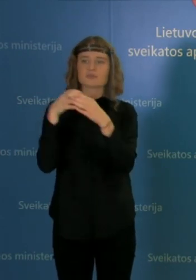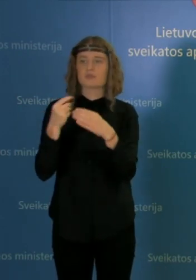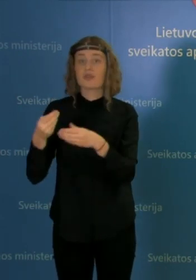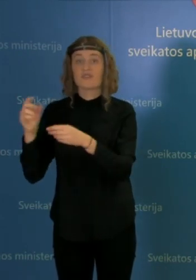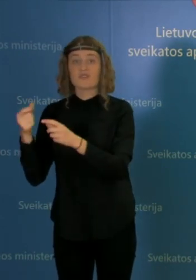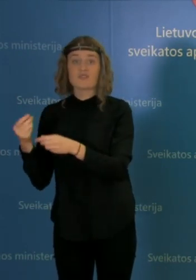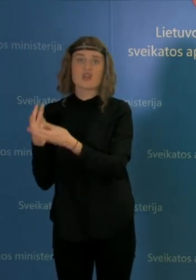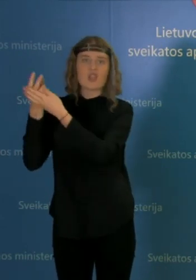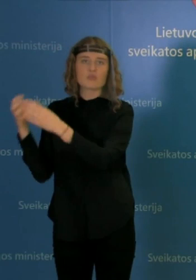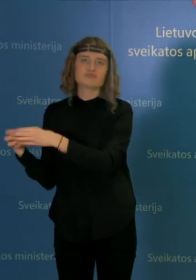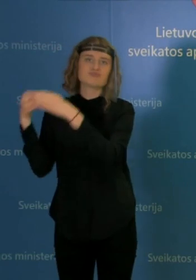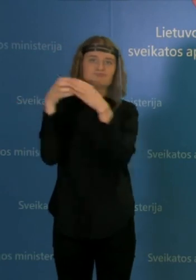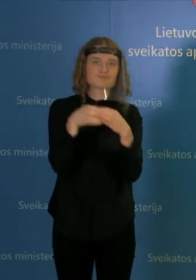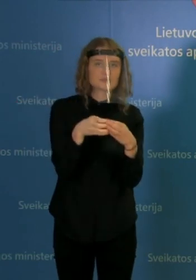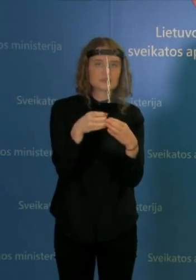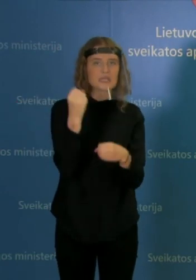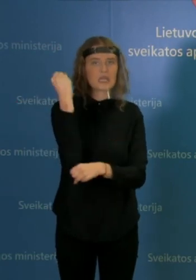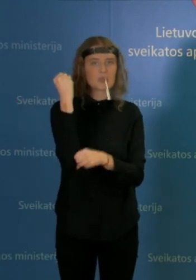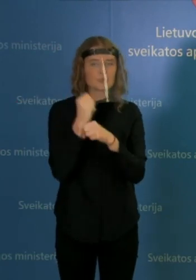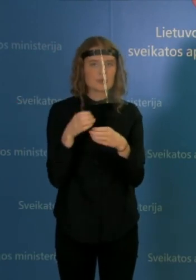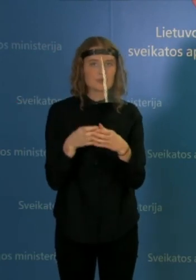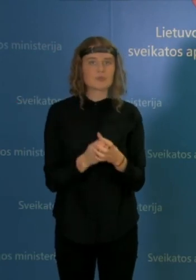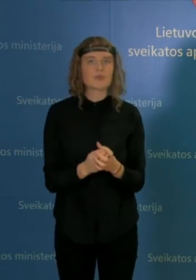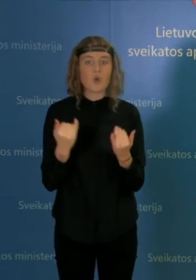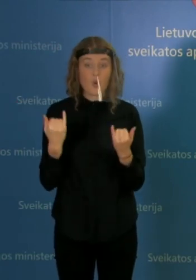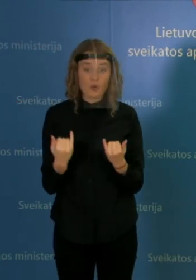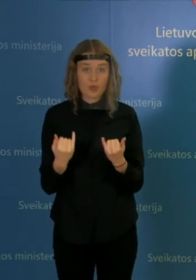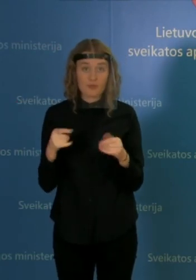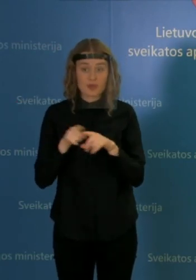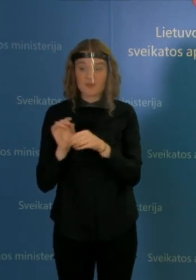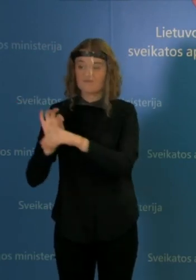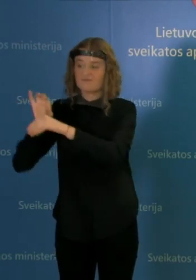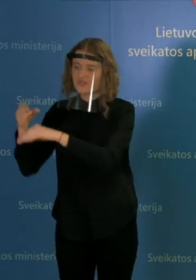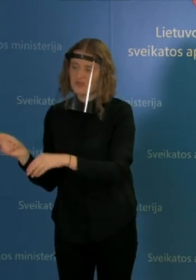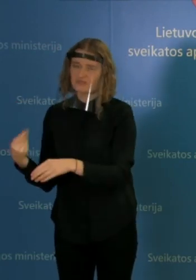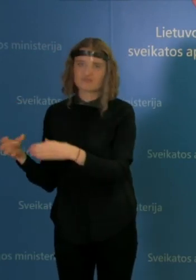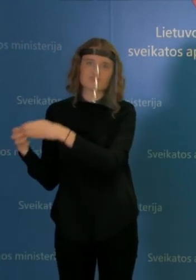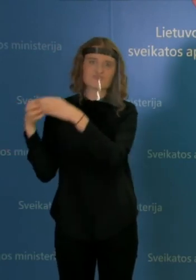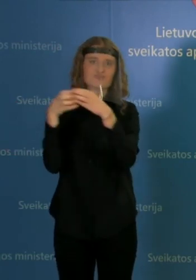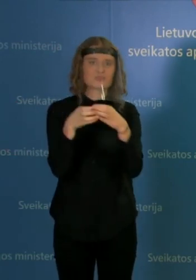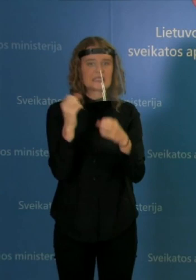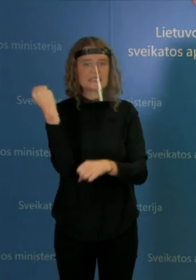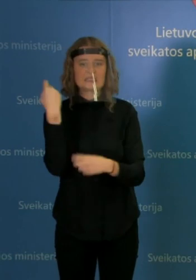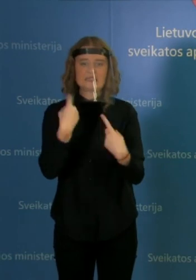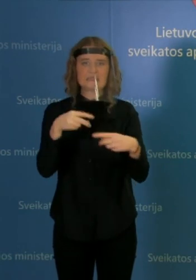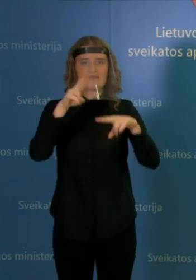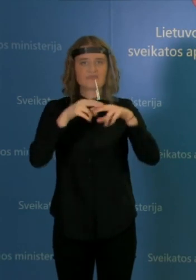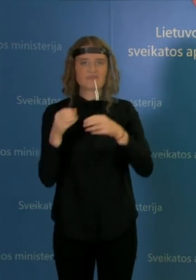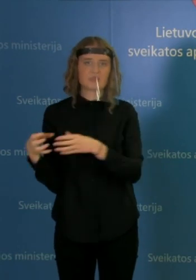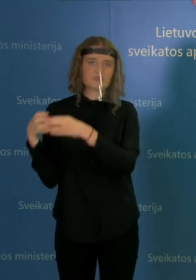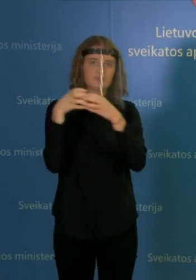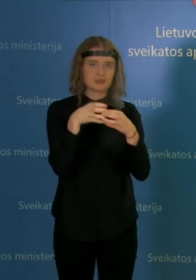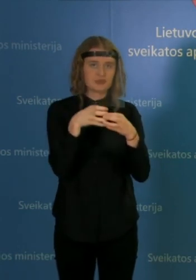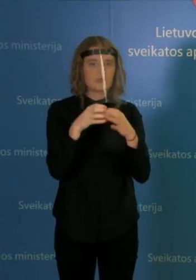į kitą. Tačiau taip pat šią savaitę esate sakęs, kad spurstomas ir priversinis medikų perkelimas. Tai ar bus taikoma tokia tvarka?